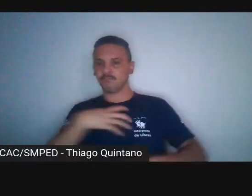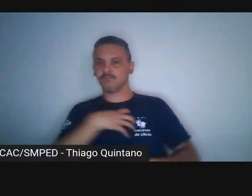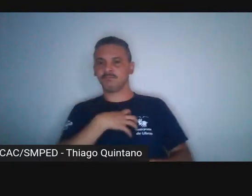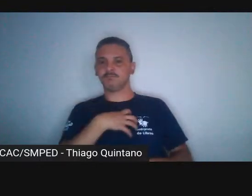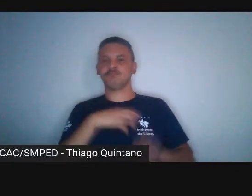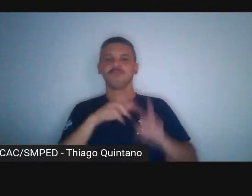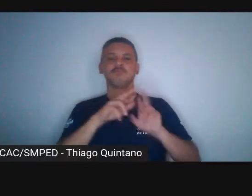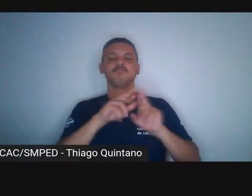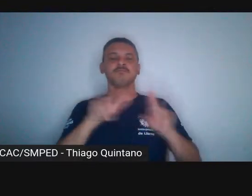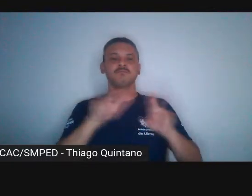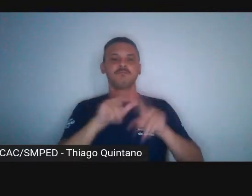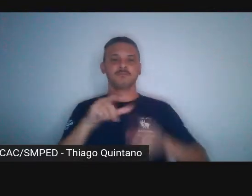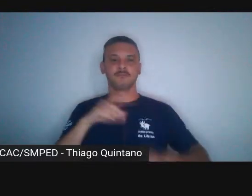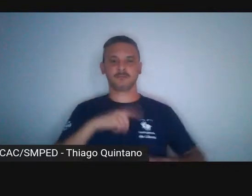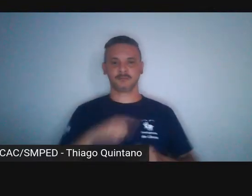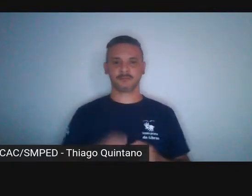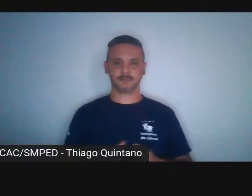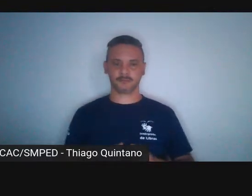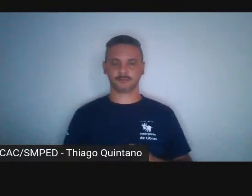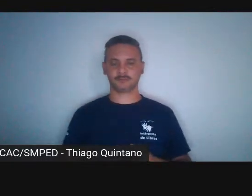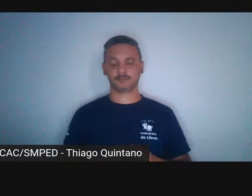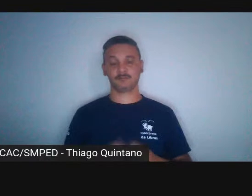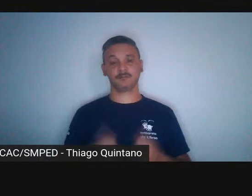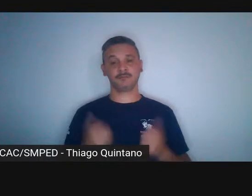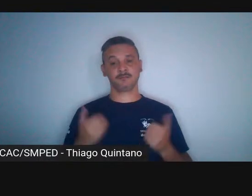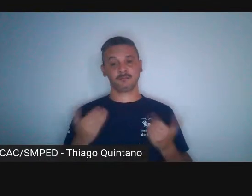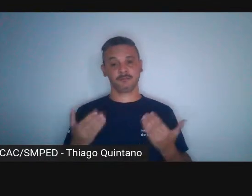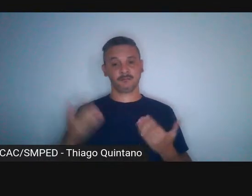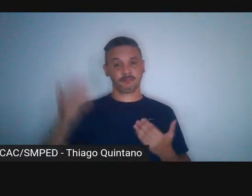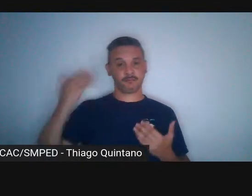desagradáveis. Na época,